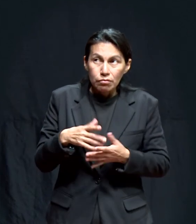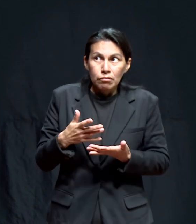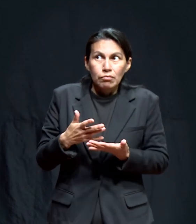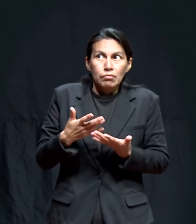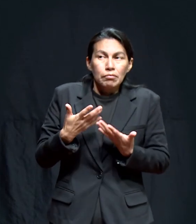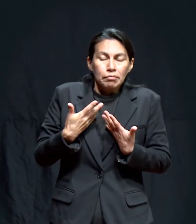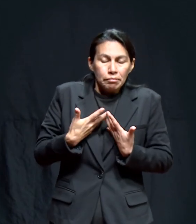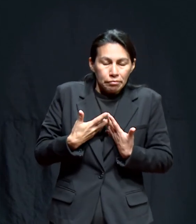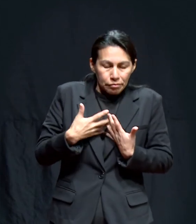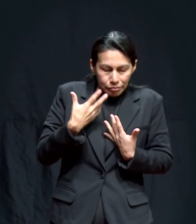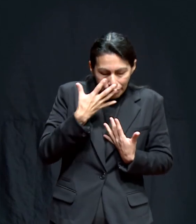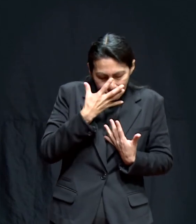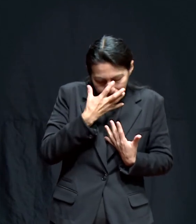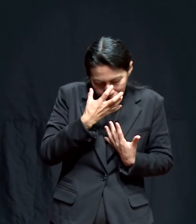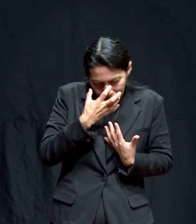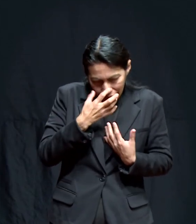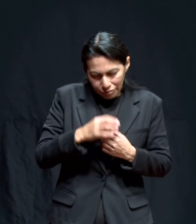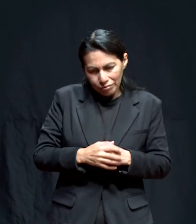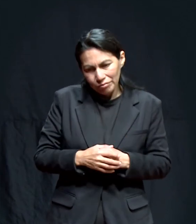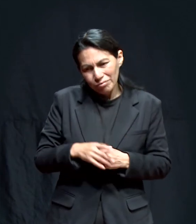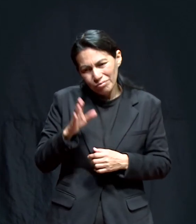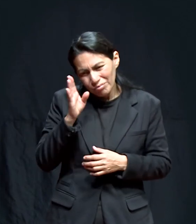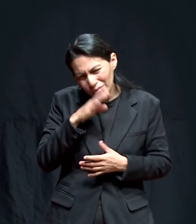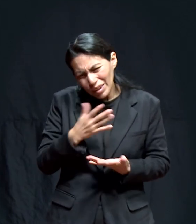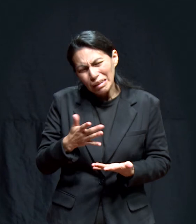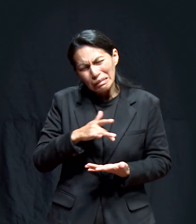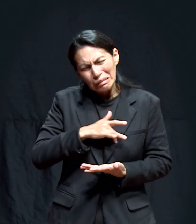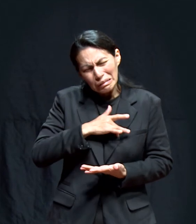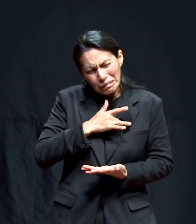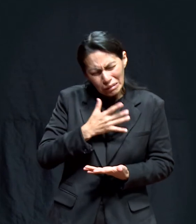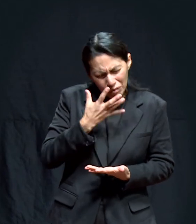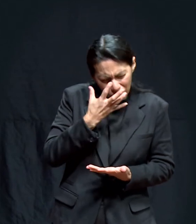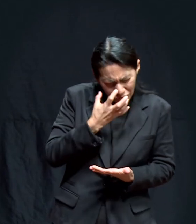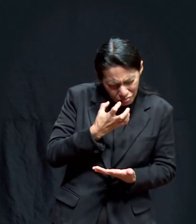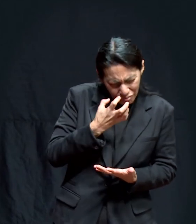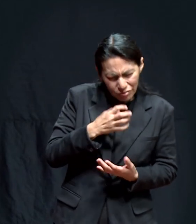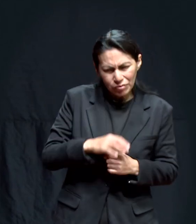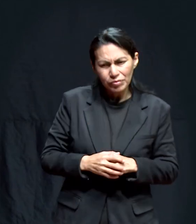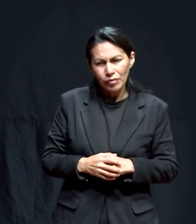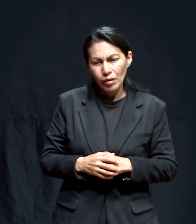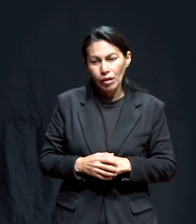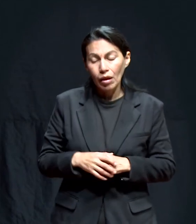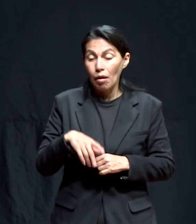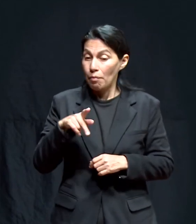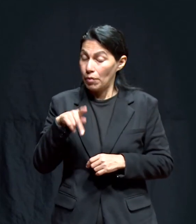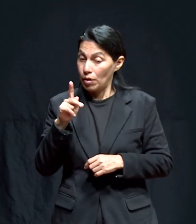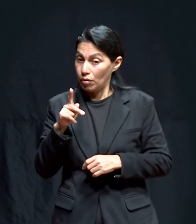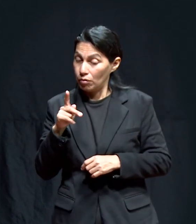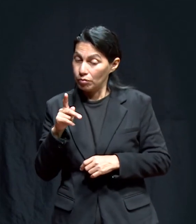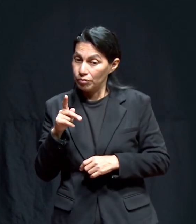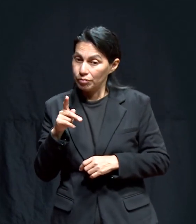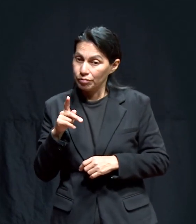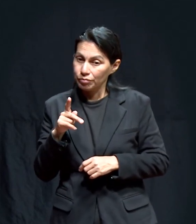Pero bueno, dice que las cosas del evangelio tienes que pasar por